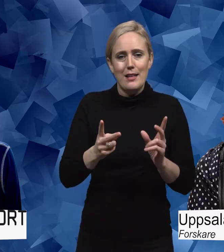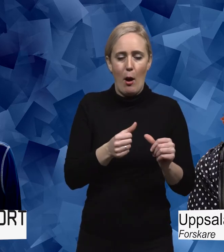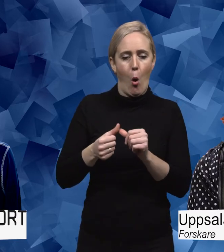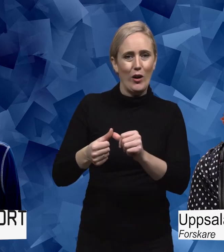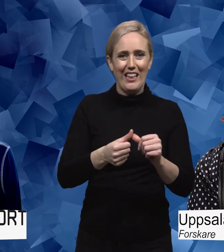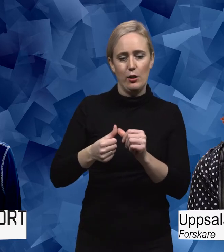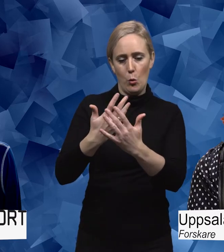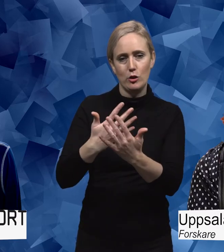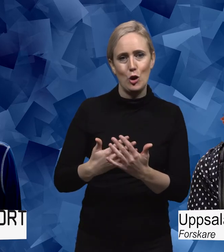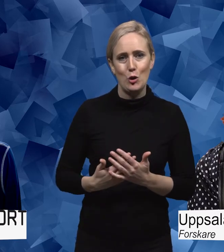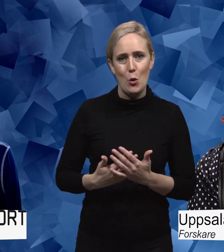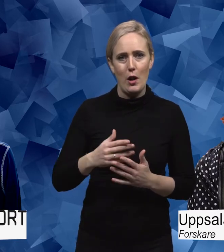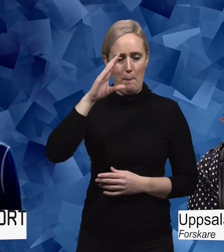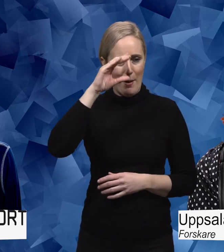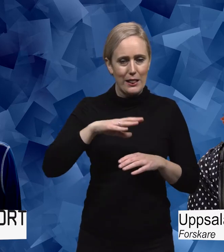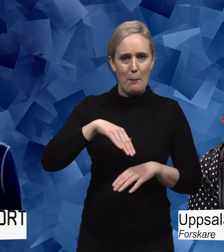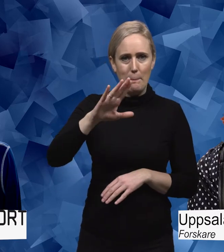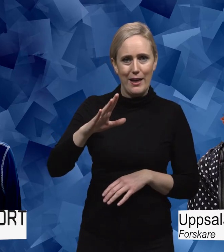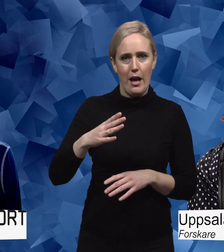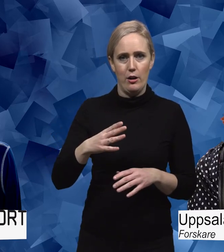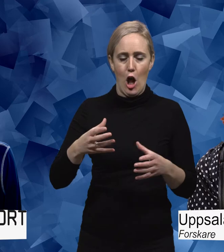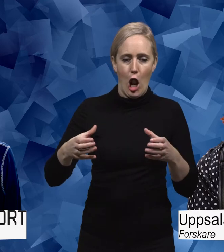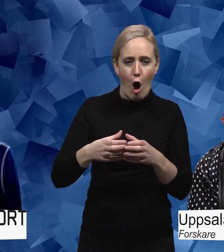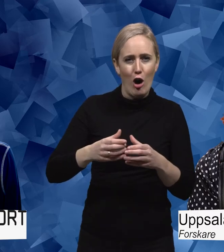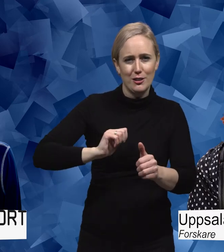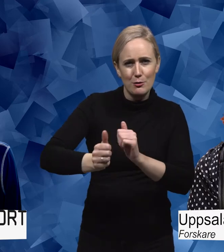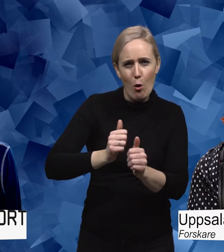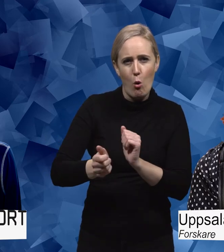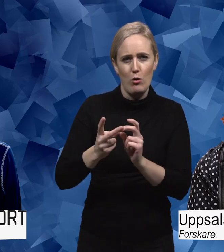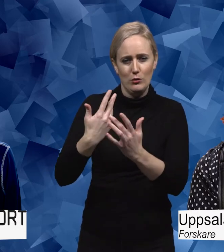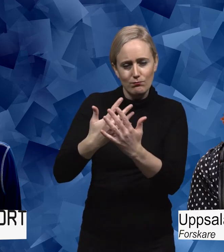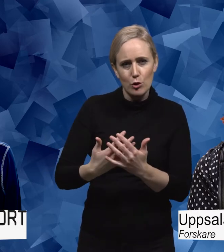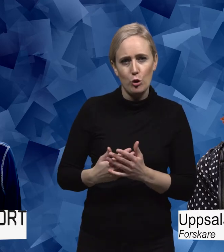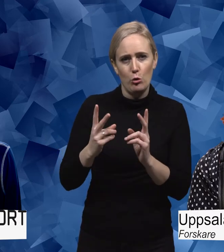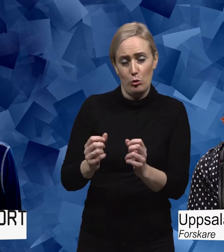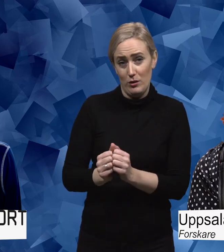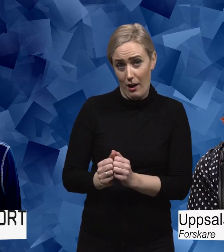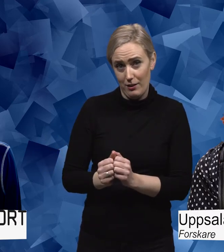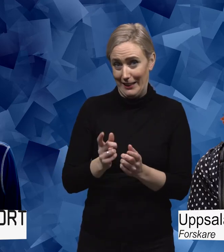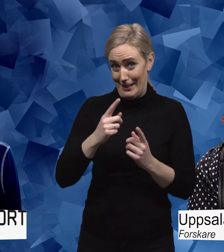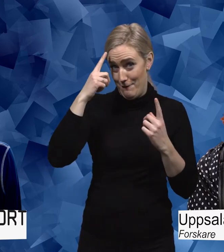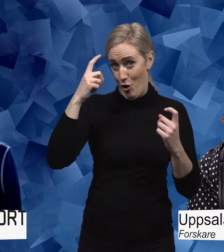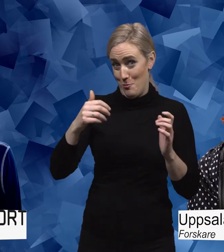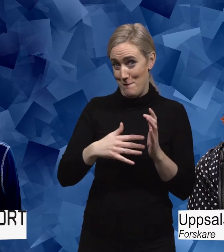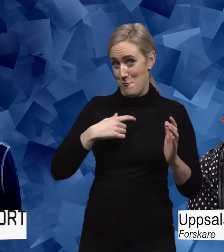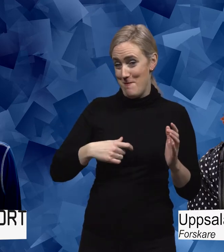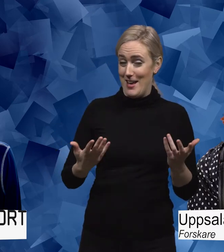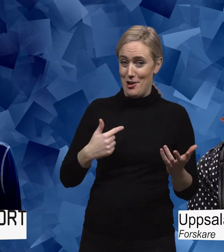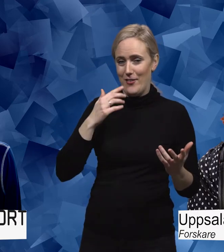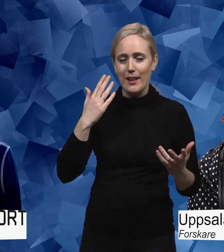det sättet mer än vad män gör. Män kanske är mer det här för lagsport och sånt. Eller att organisera sig på det sättet. Kanske är fördomar från min sida, vet jag inte. Men jag kan